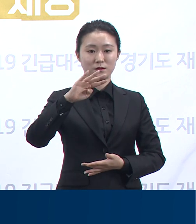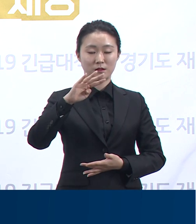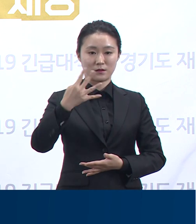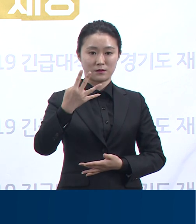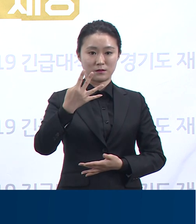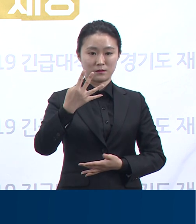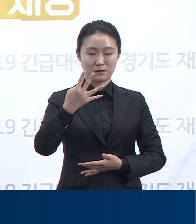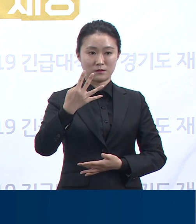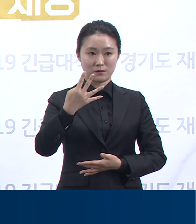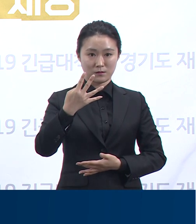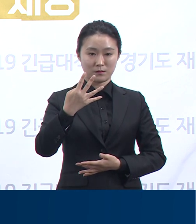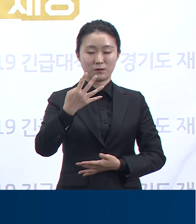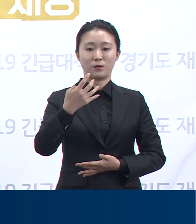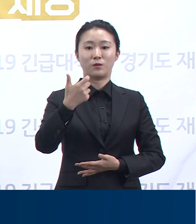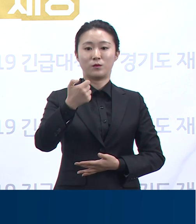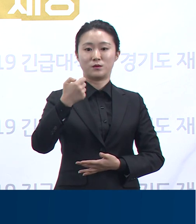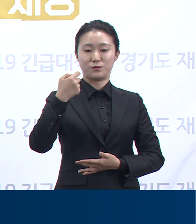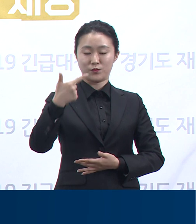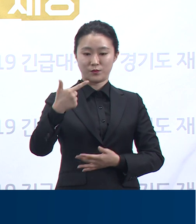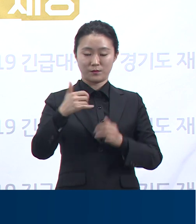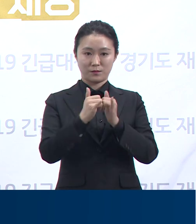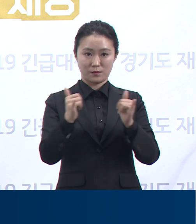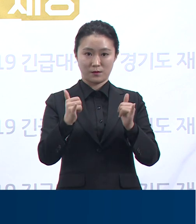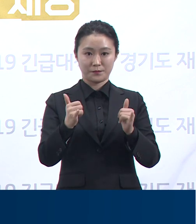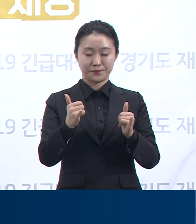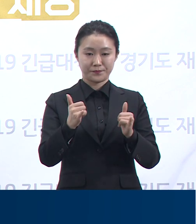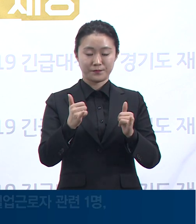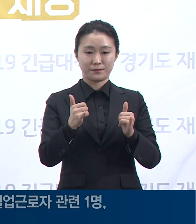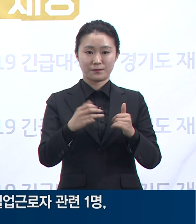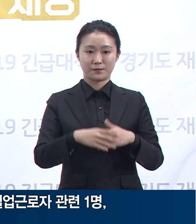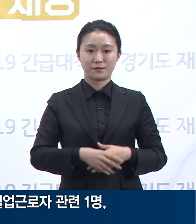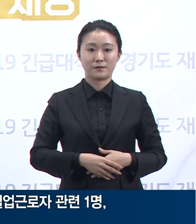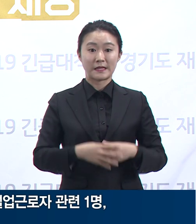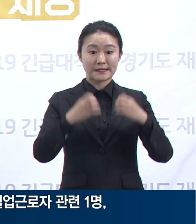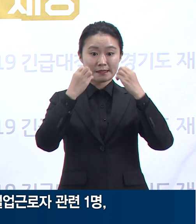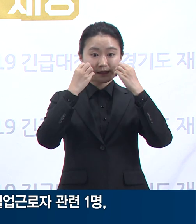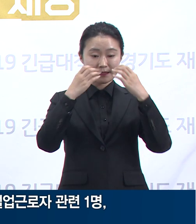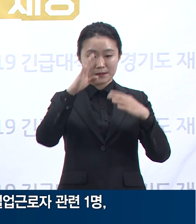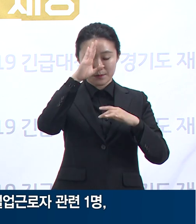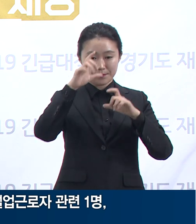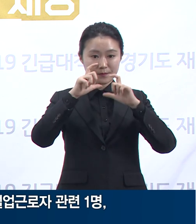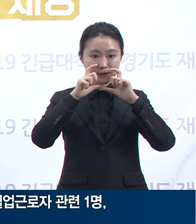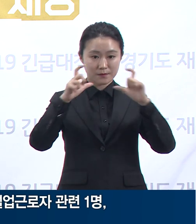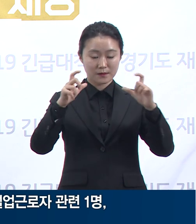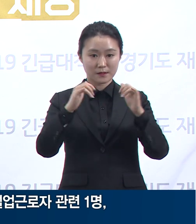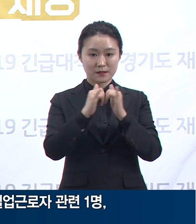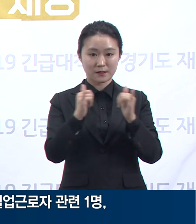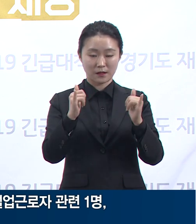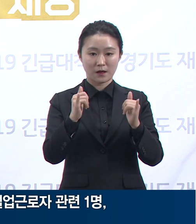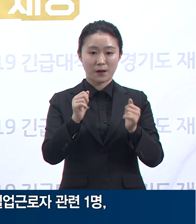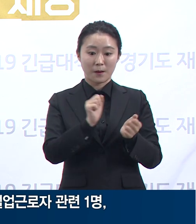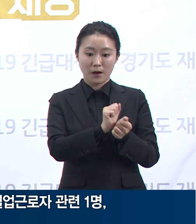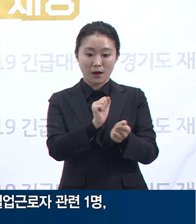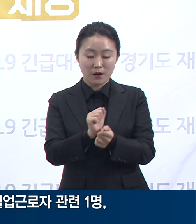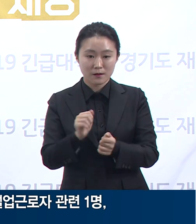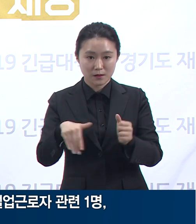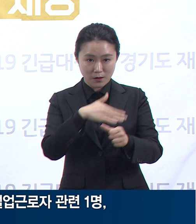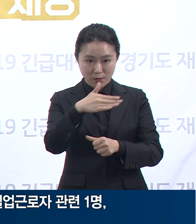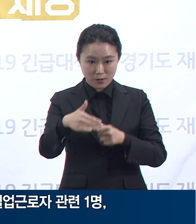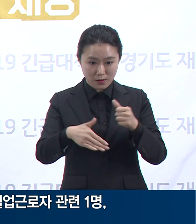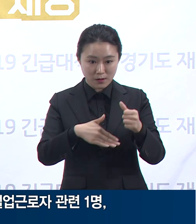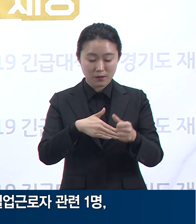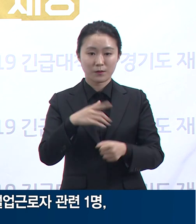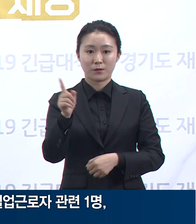15개 시군에서 확진자가 발생하였습니다. 신규 확진자의 감염 경로를 보면 의정부 마스터플러스